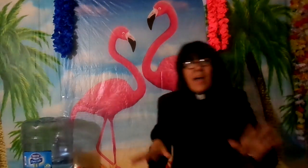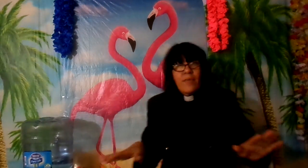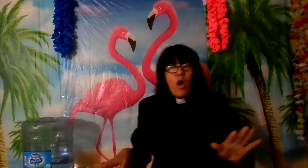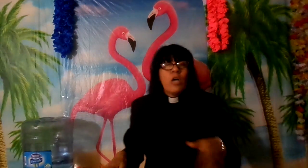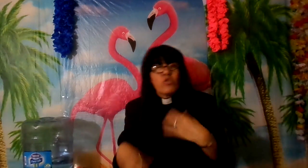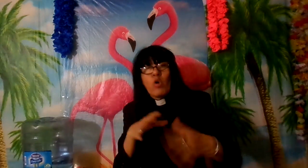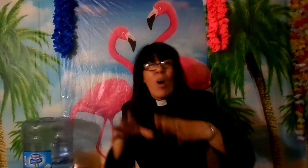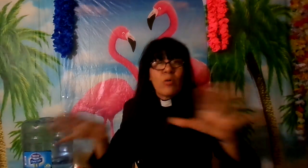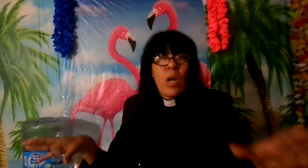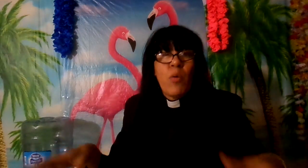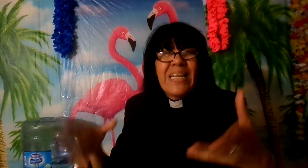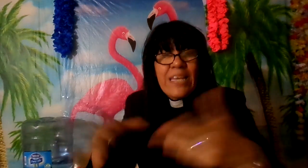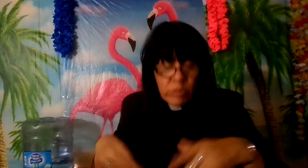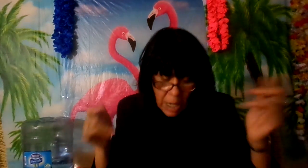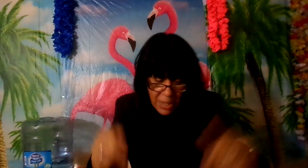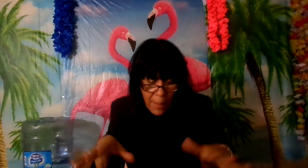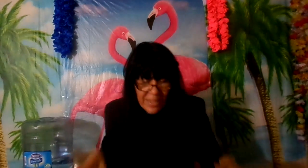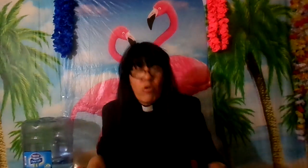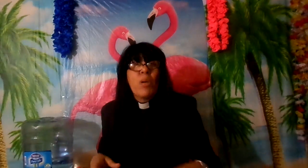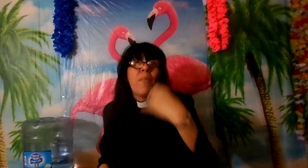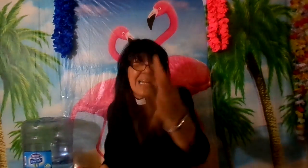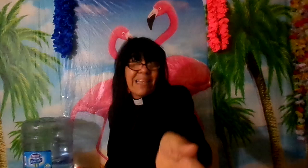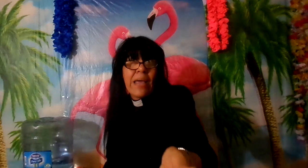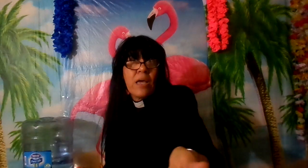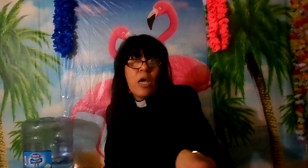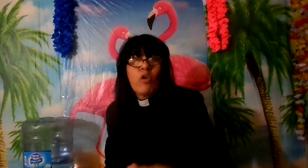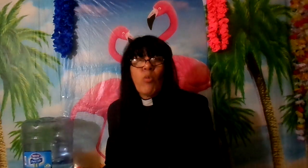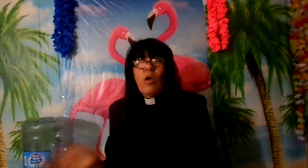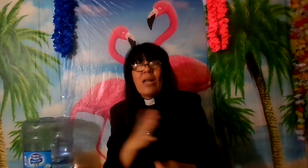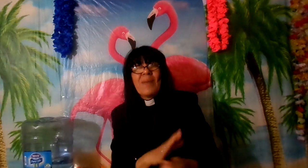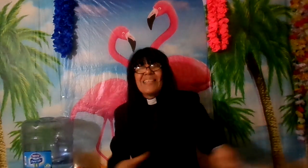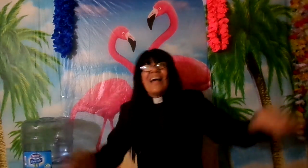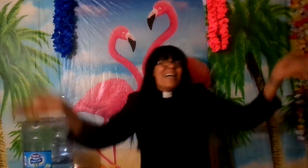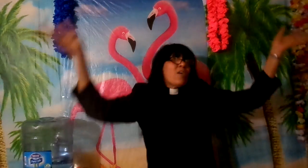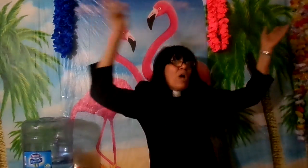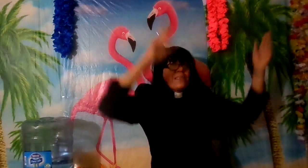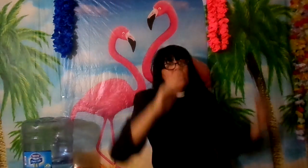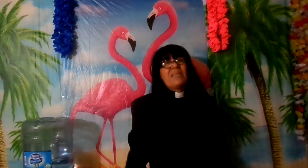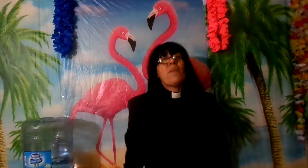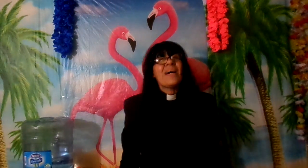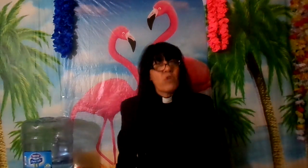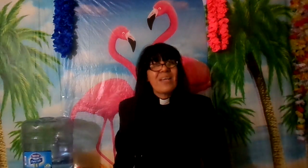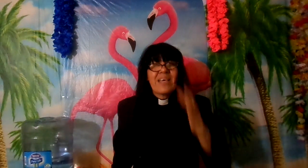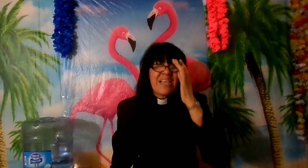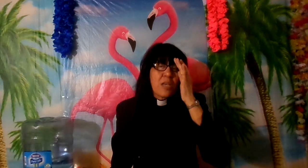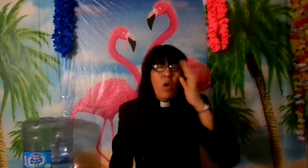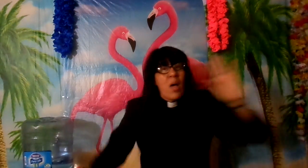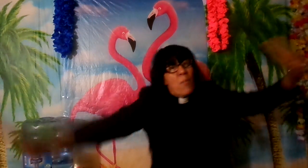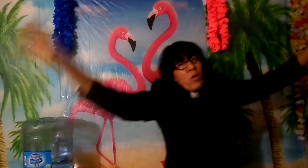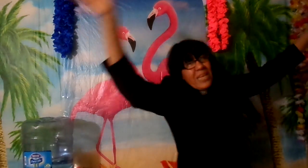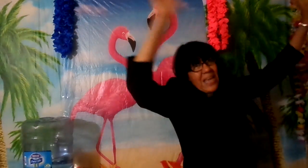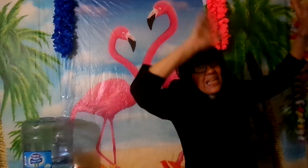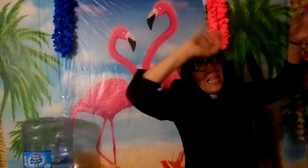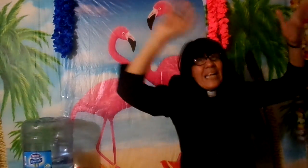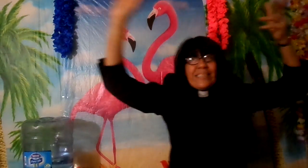a Dios yo lo aduermo y le digo tráeme las pantomimas y me las trae y tú ve las hermanas hasta hermanas mayores de edad haciendo monerías en el altar